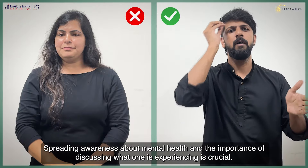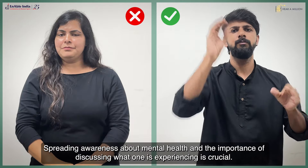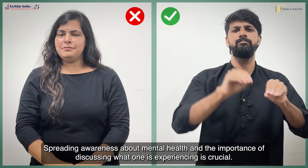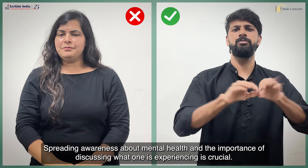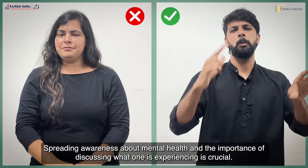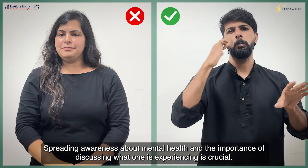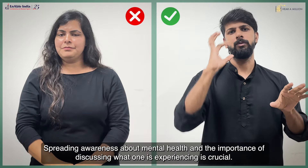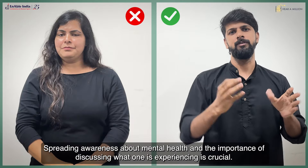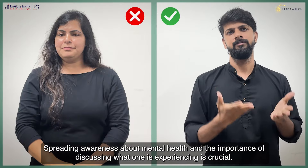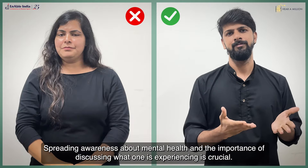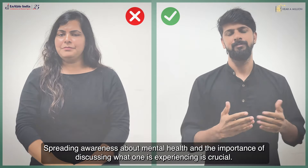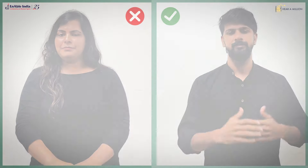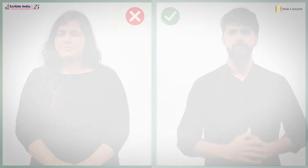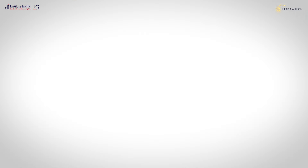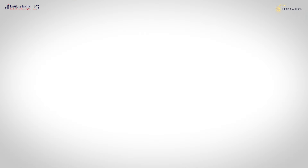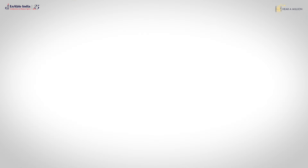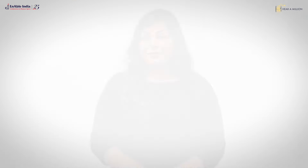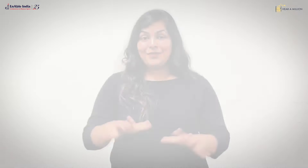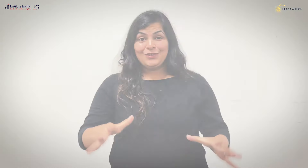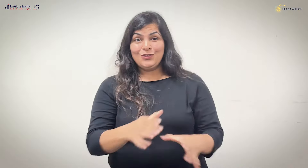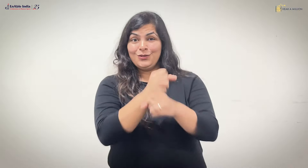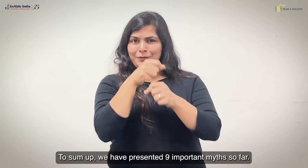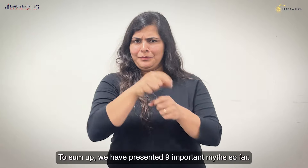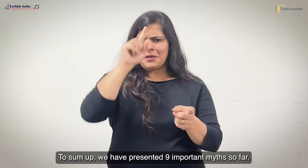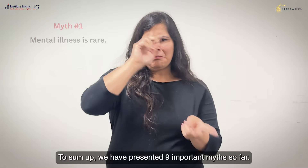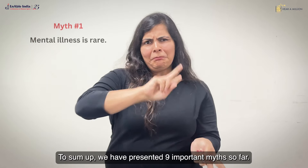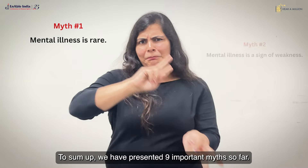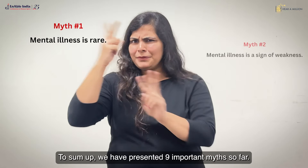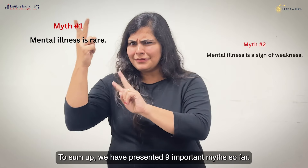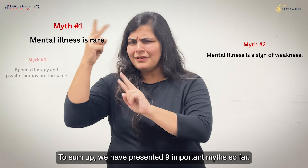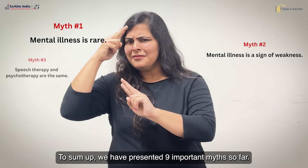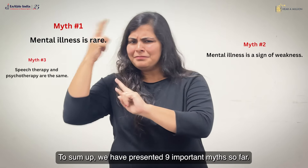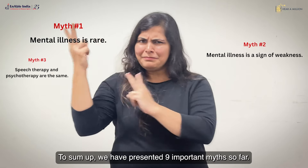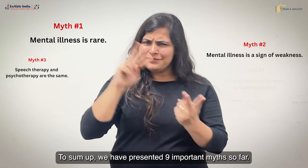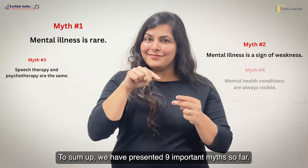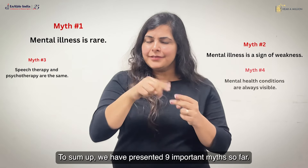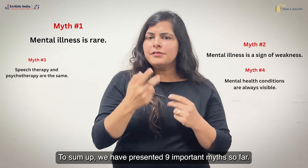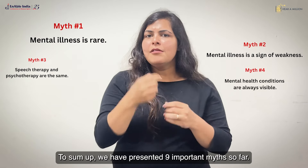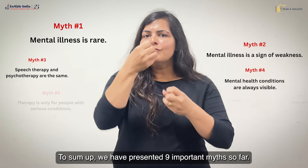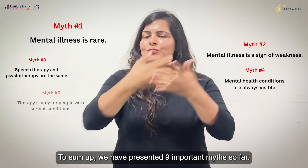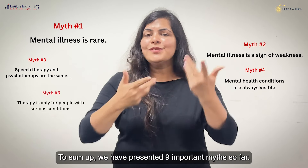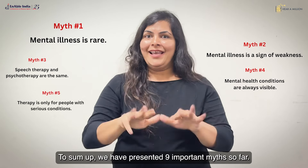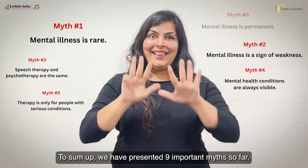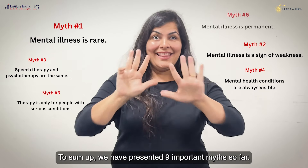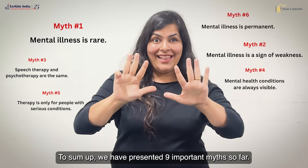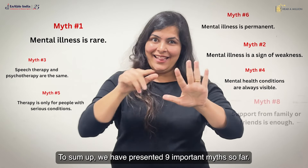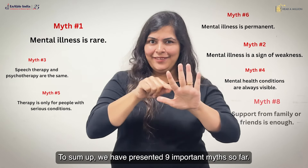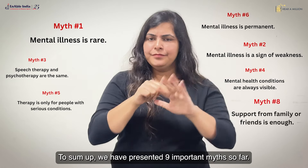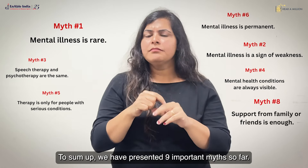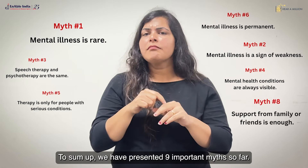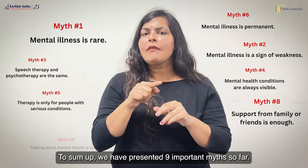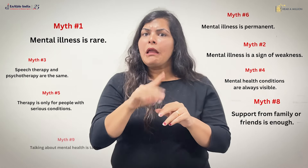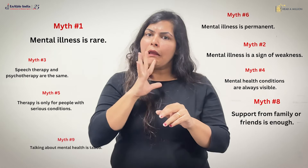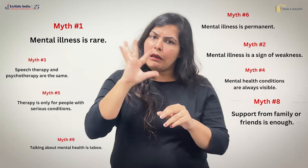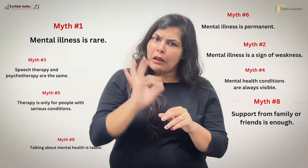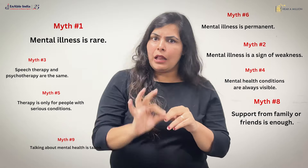संक्षेप में हमने अब तक नौ महत्वपूर्ण मिथक प्रस्तुत किये हैं. जबकि हमने नौ मिथकों का चयन किया हैं, ऐसे और भी कई